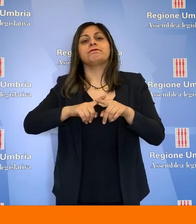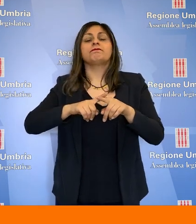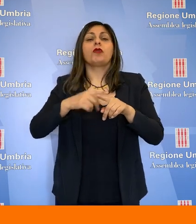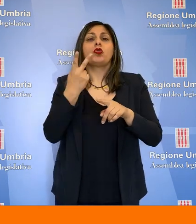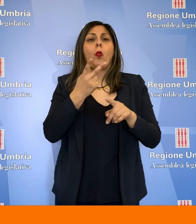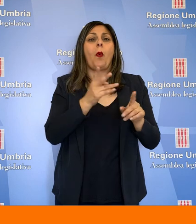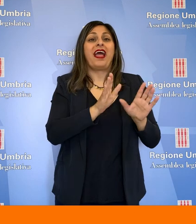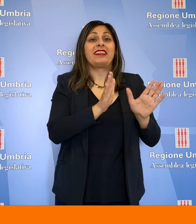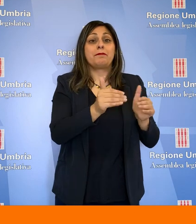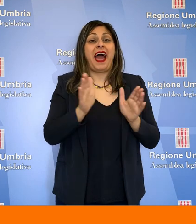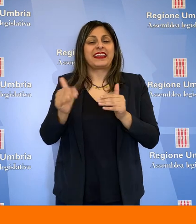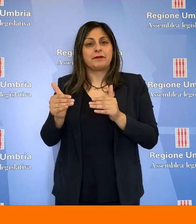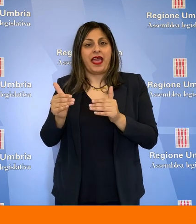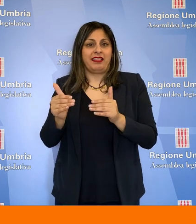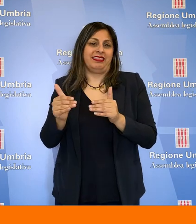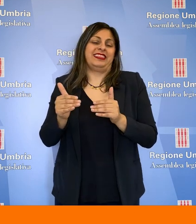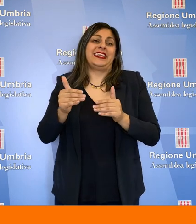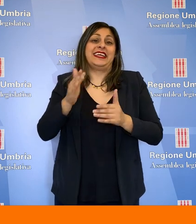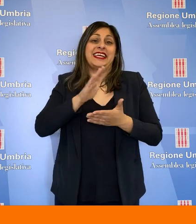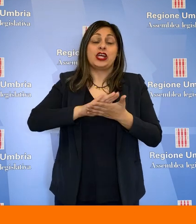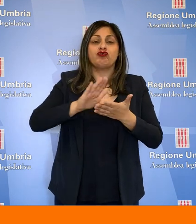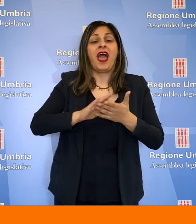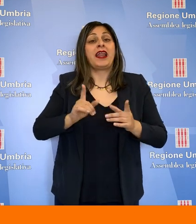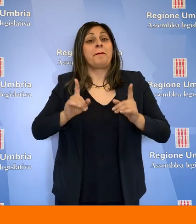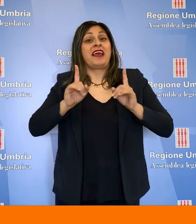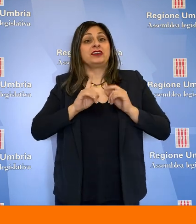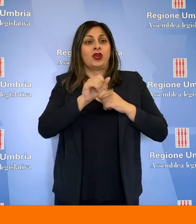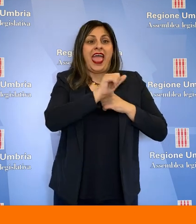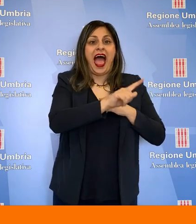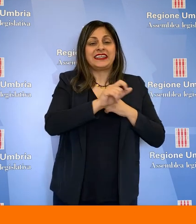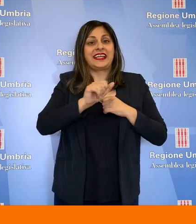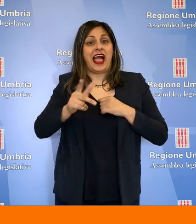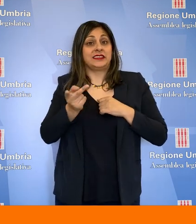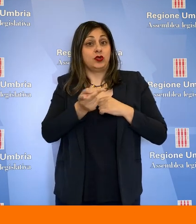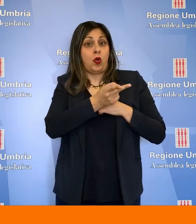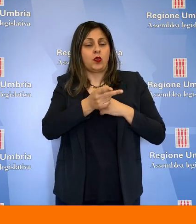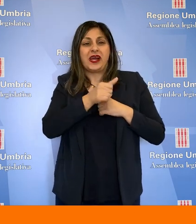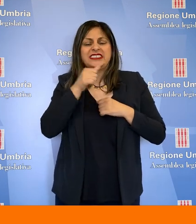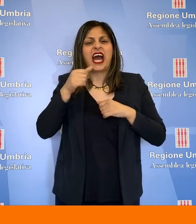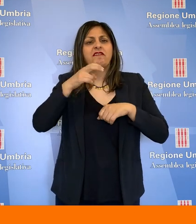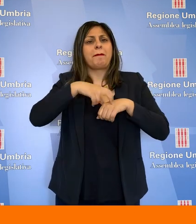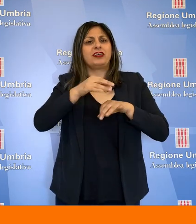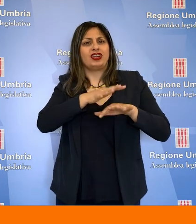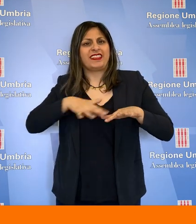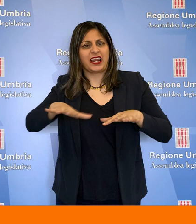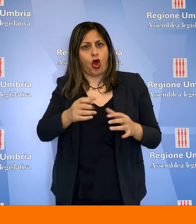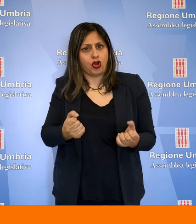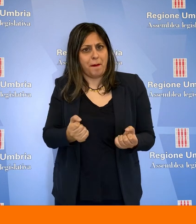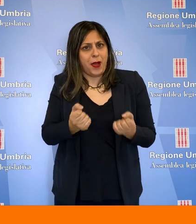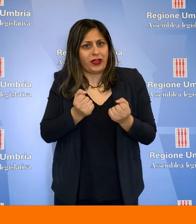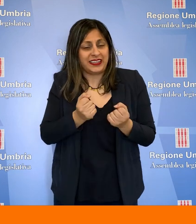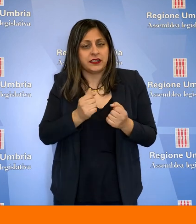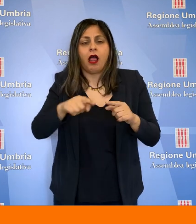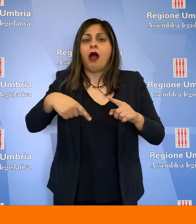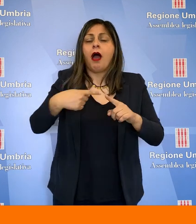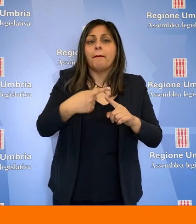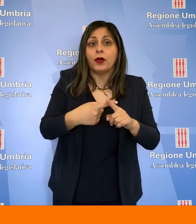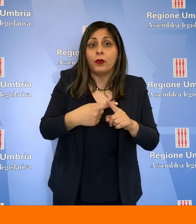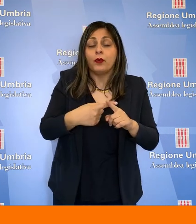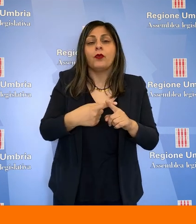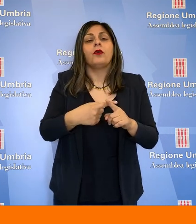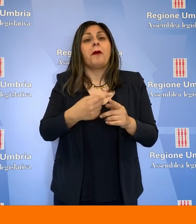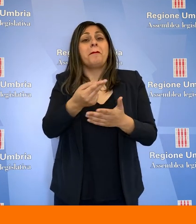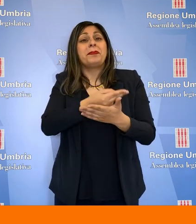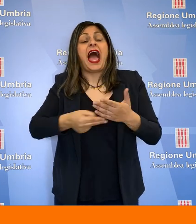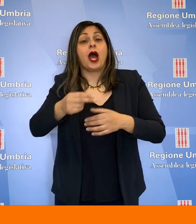sanitario, a mantenere e rafforzare i due dipartimenti di igiene e prevenzione delle due ASL, al fine di potenziare la medicina di